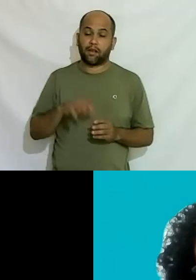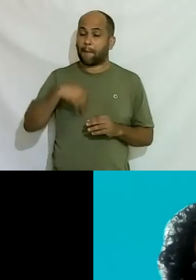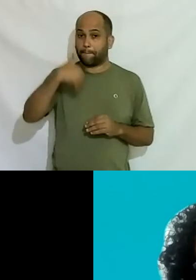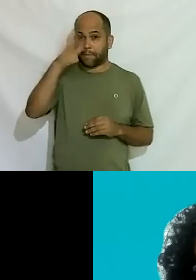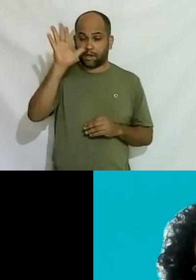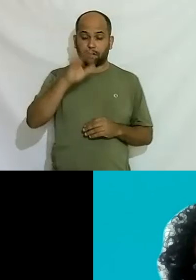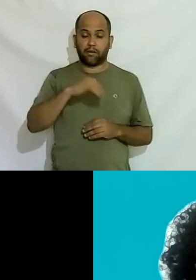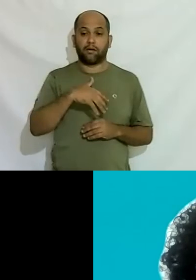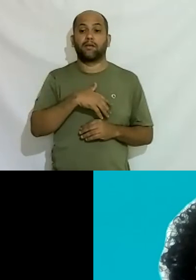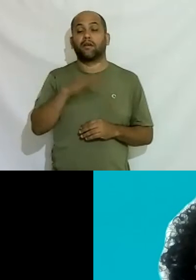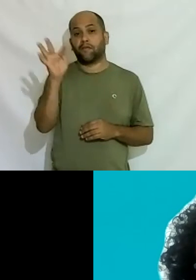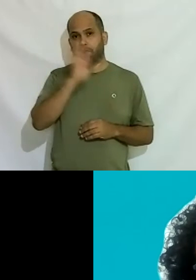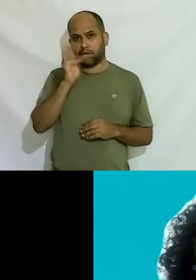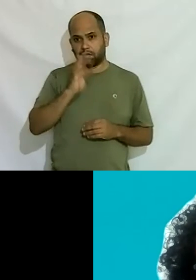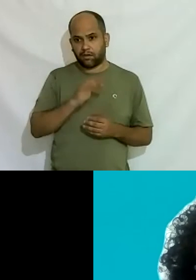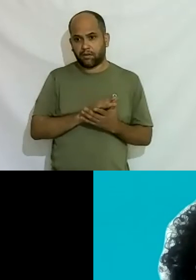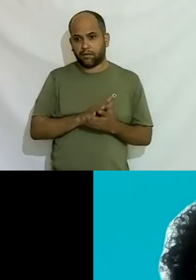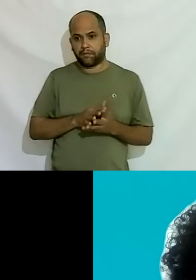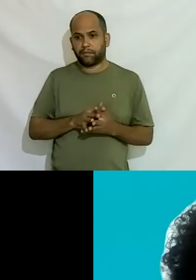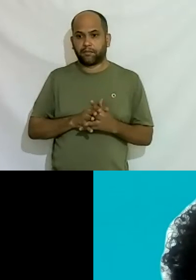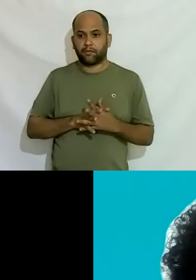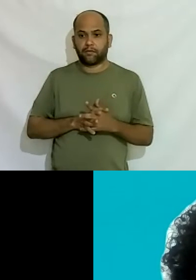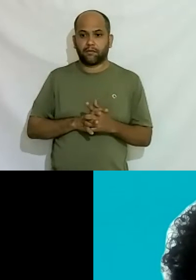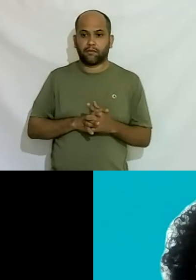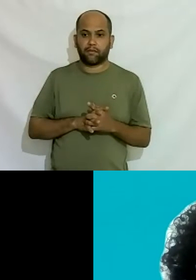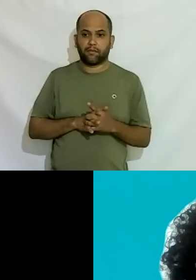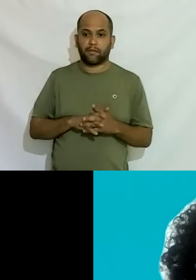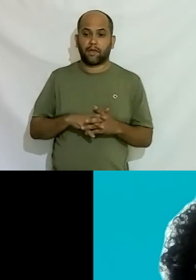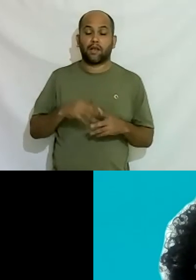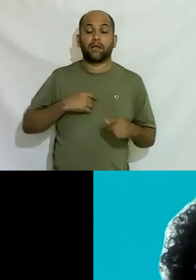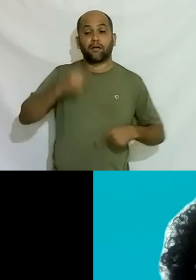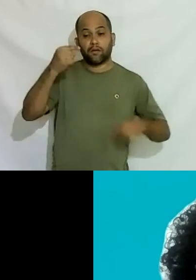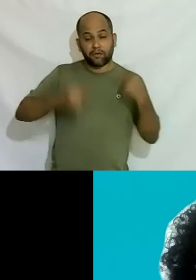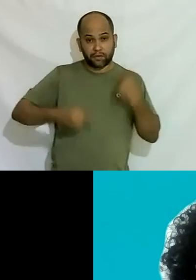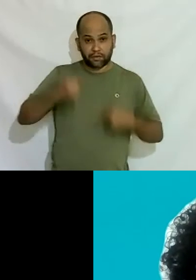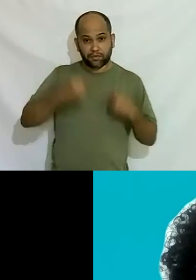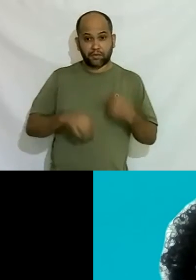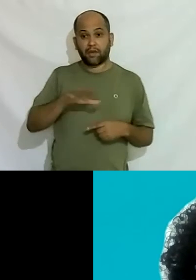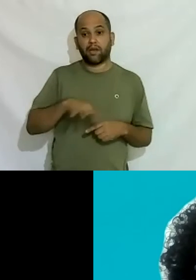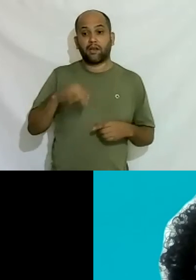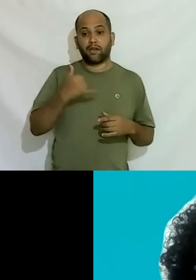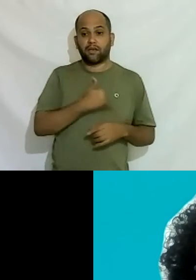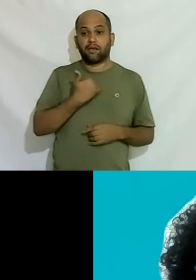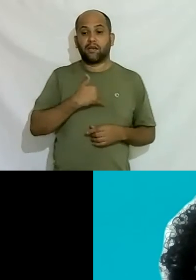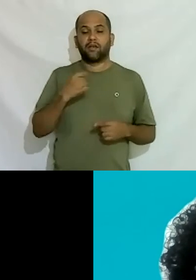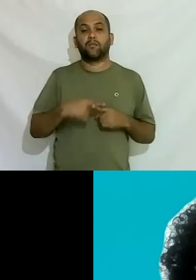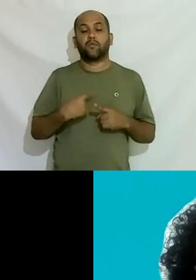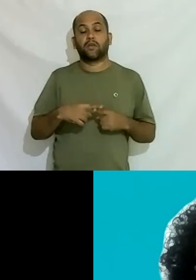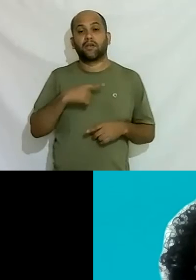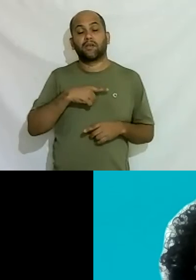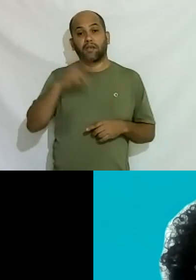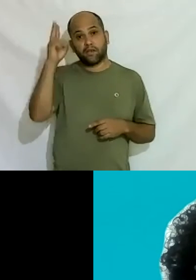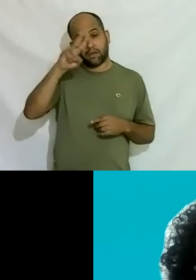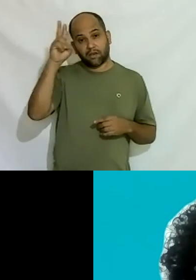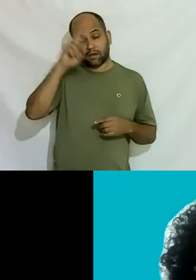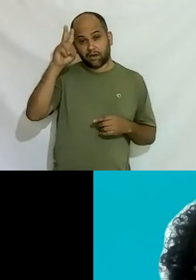bate com os nossos números então é esse discurso e da média de idade por que que existe essa história de que tem